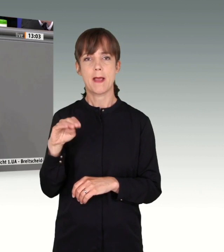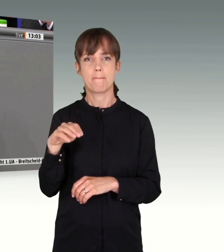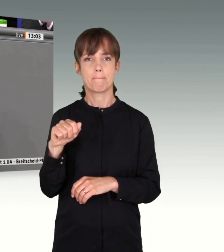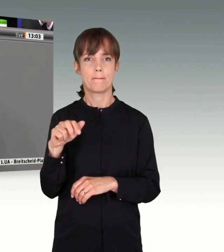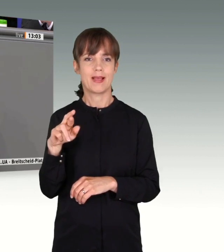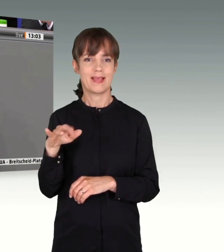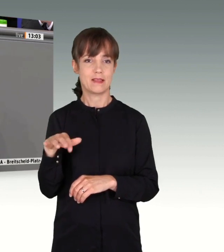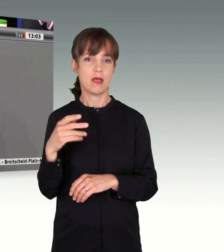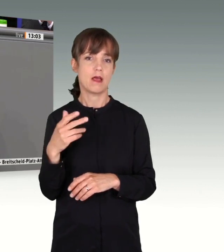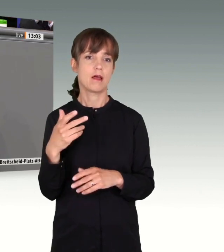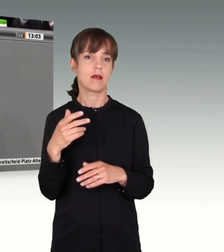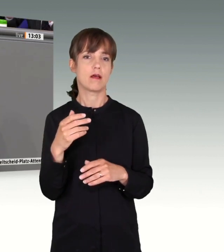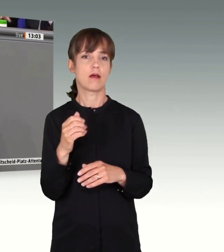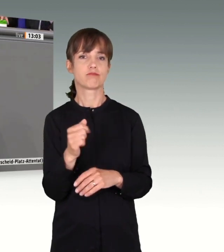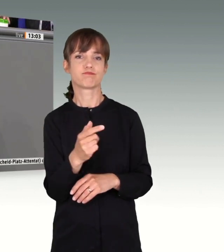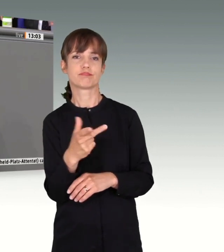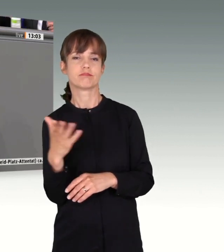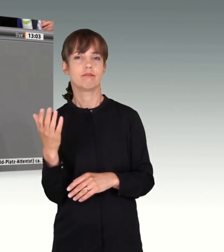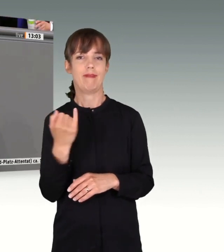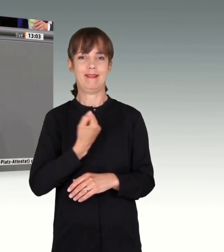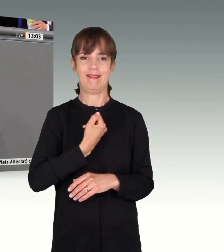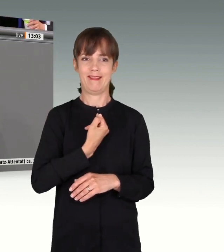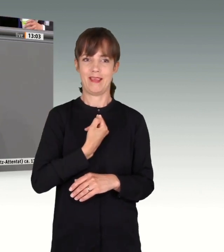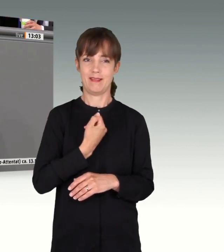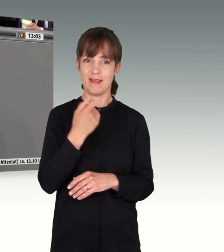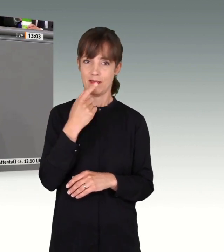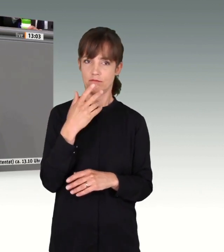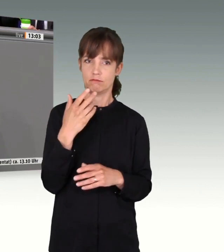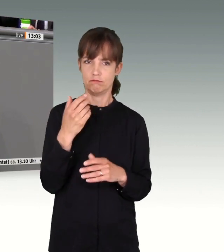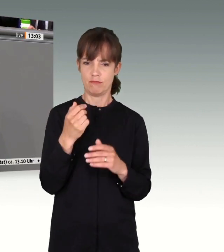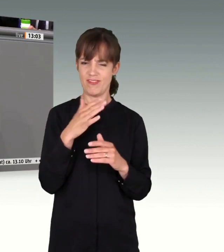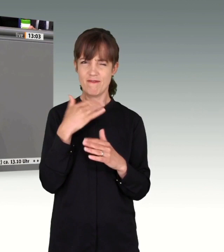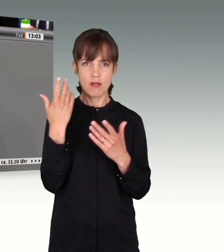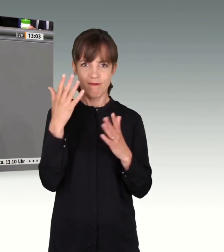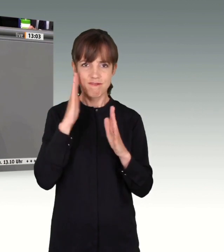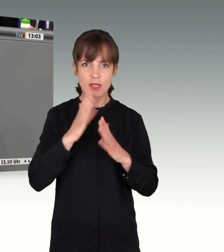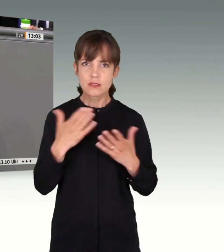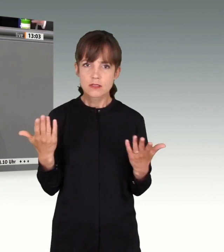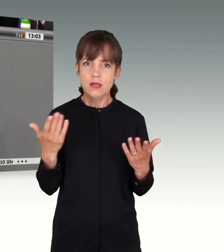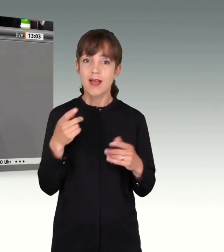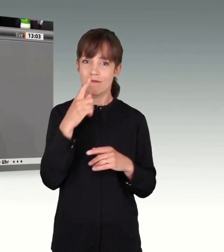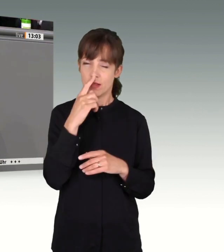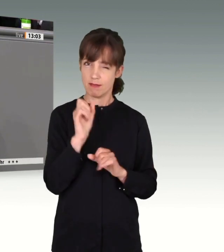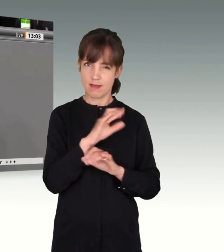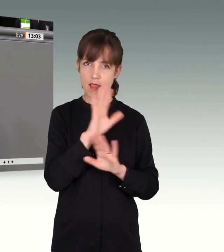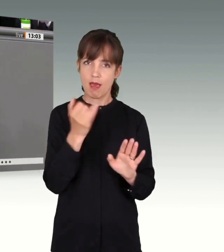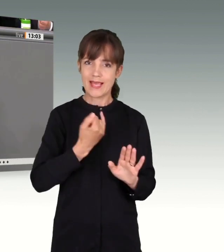Zweifel an der Identität eines Ausländers bestehen oder jemand nicht mitwirkt oder gar betrügt,